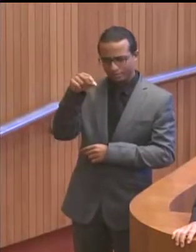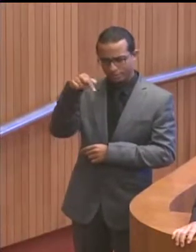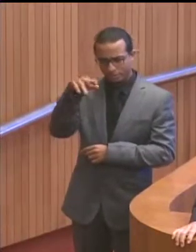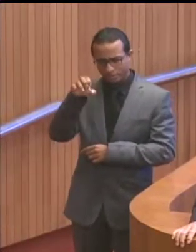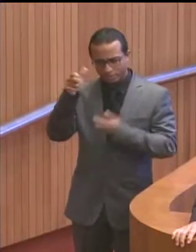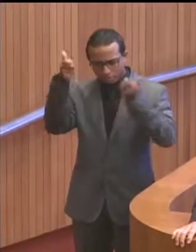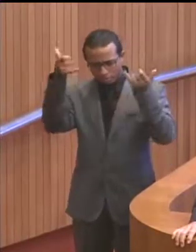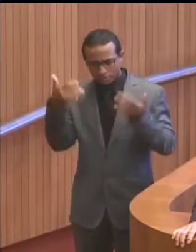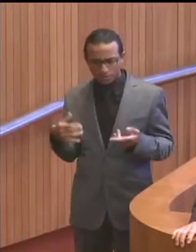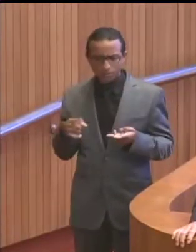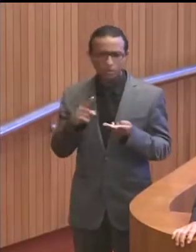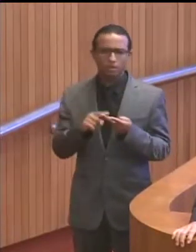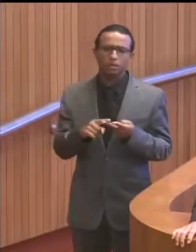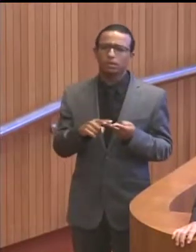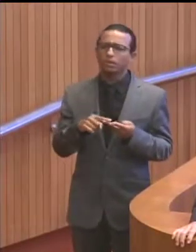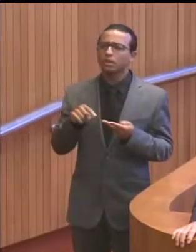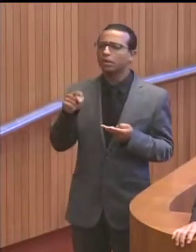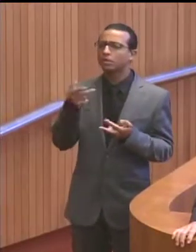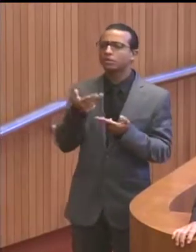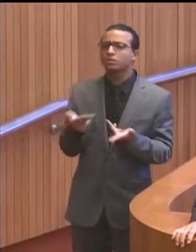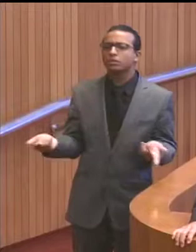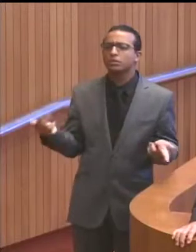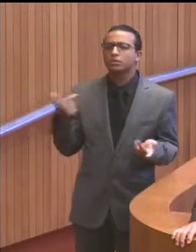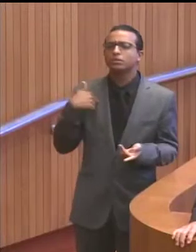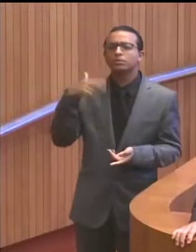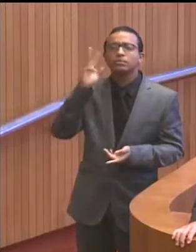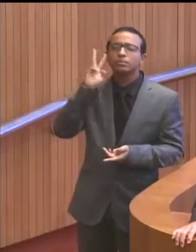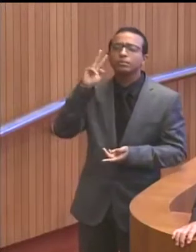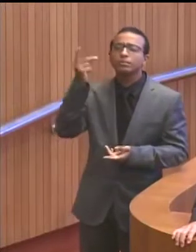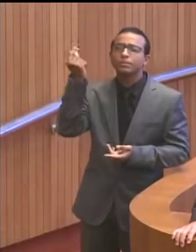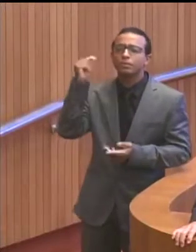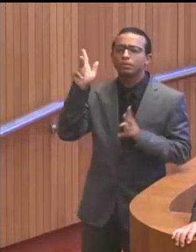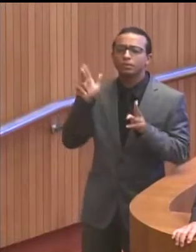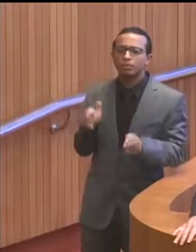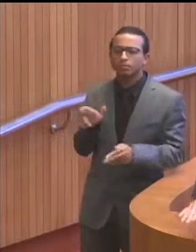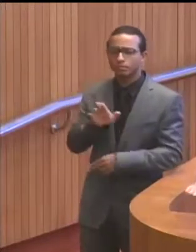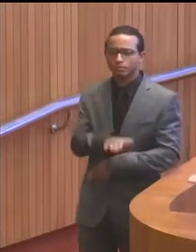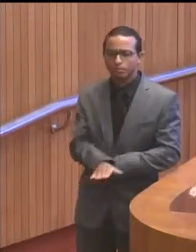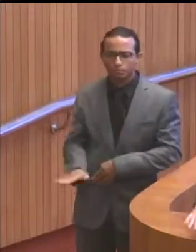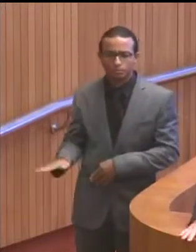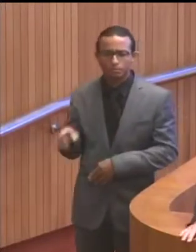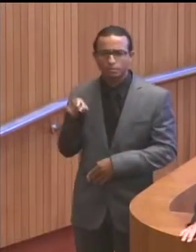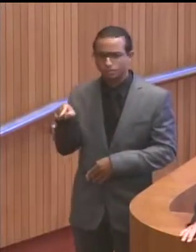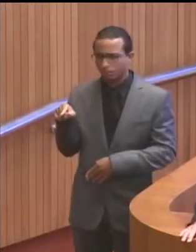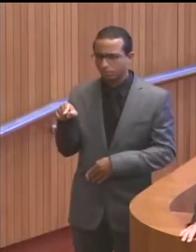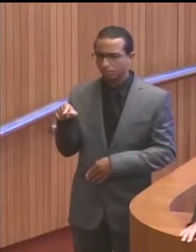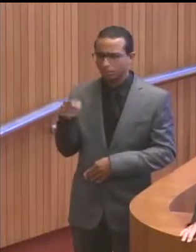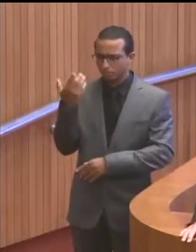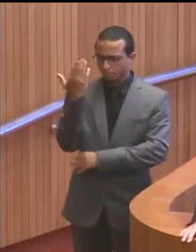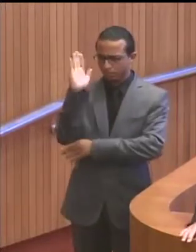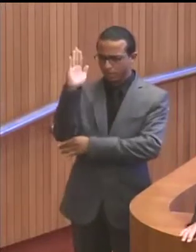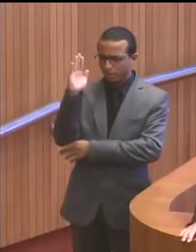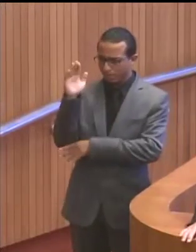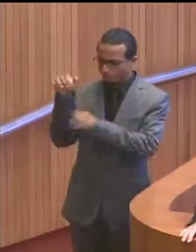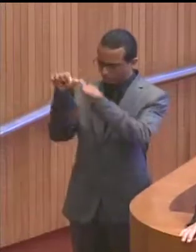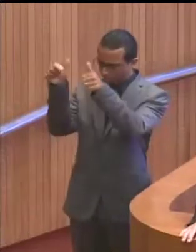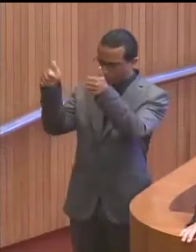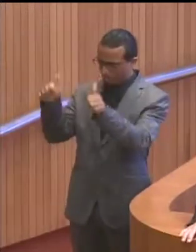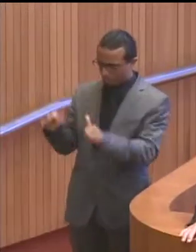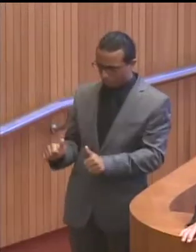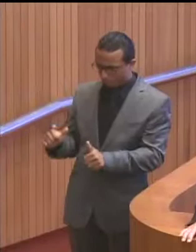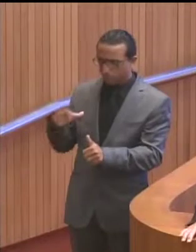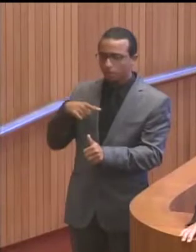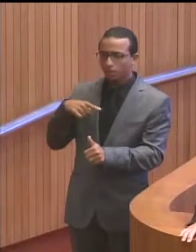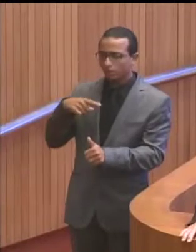das figurinhas do meu tempo de infância, cujo aquele boneco de madeira tinha o